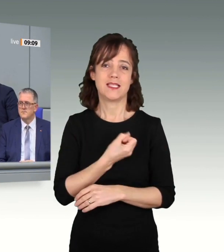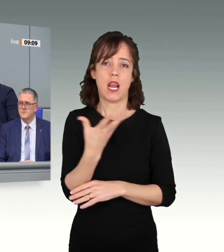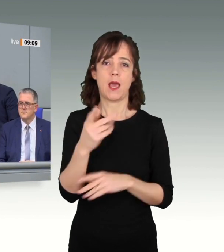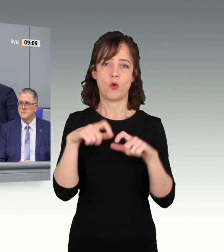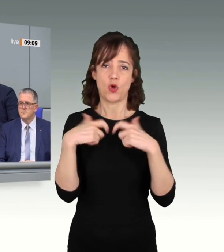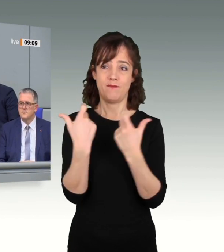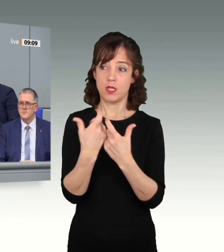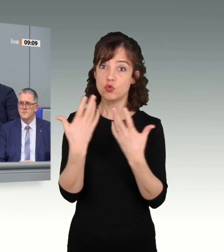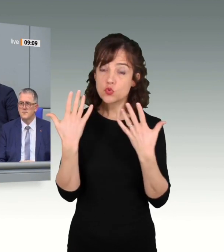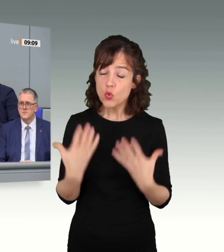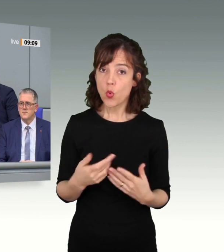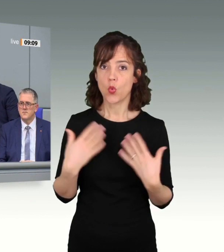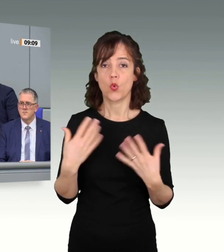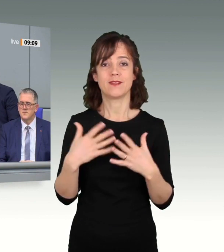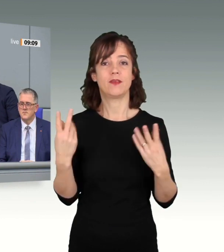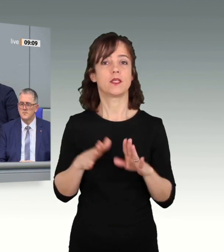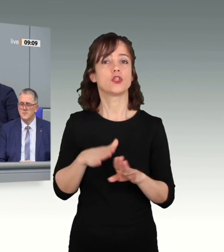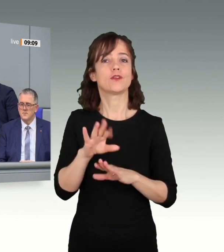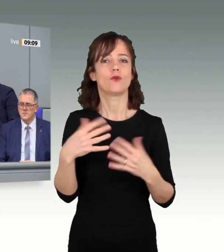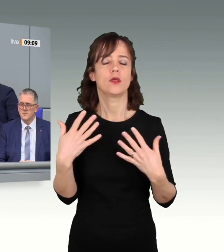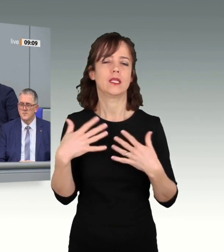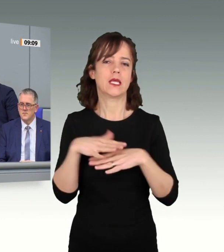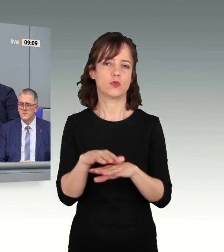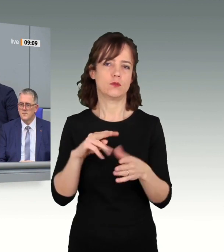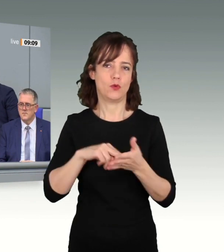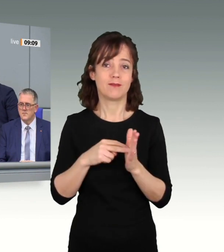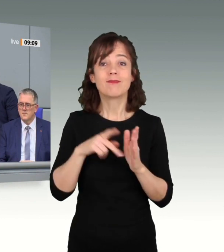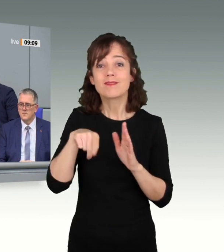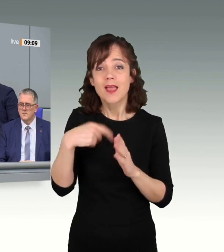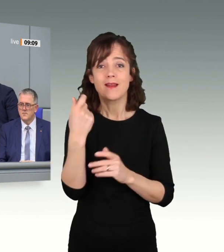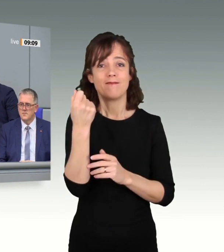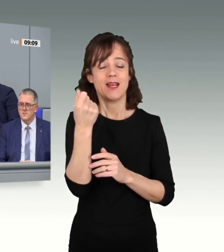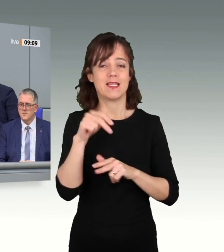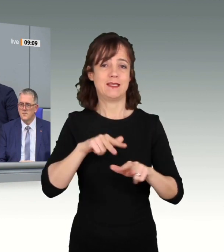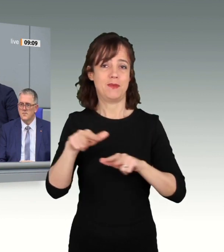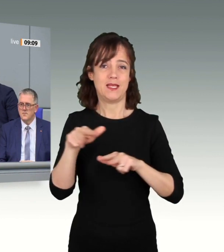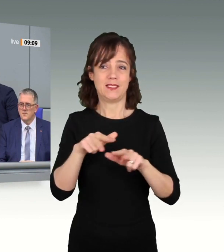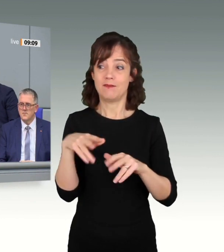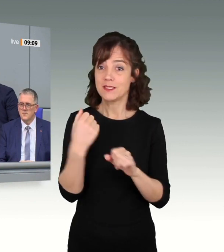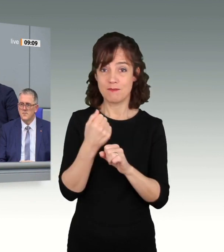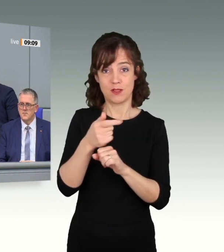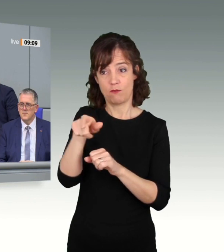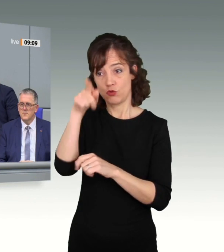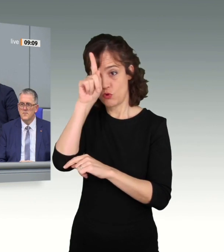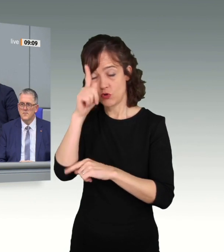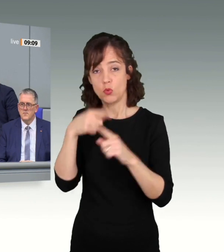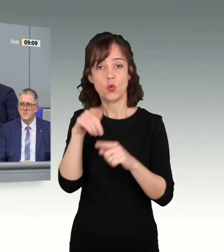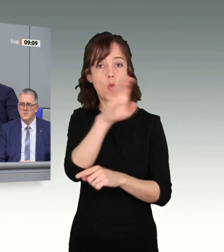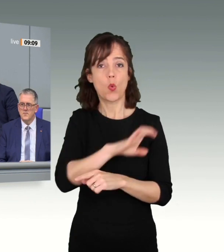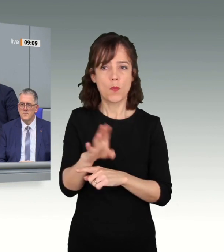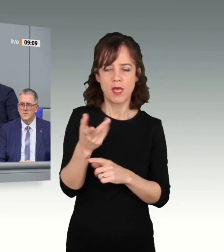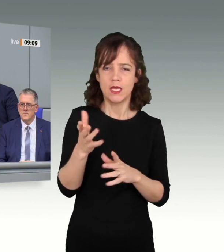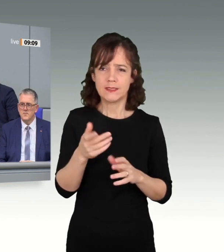in der Integrationspolitik. Als Finanzminister haben Sie Deutschland und Europa durch die Finanz- und Eurokrise